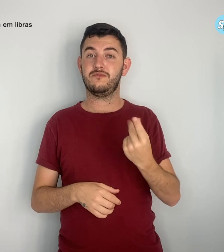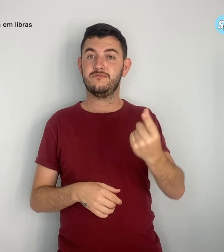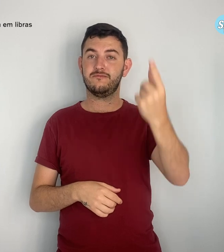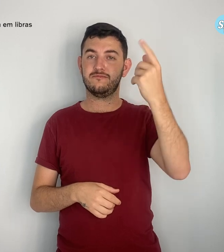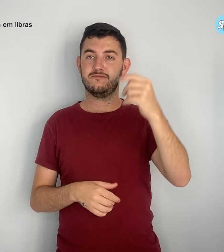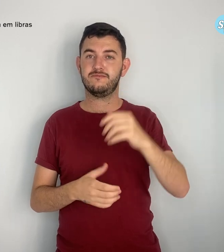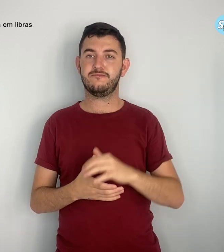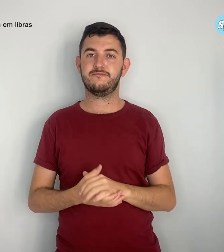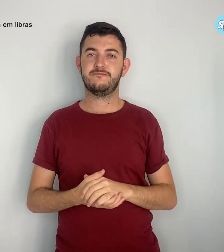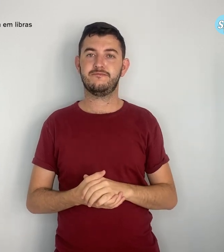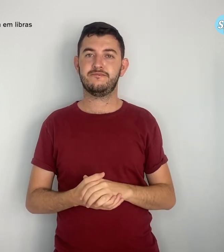Vida longa à CUT.